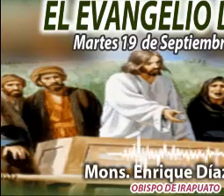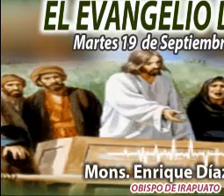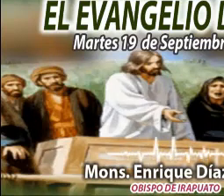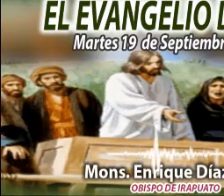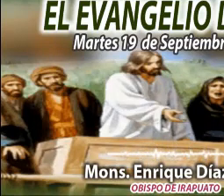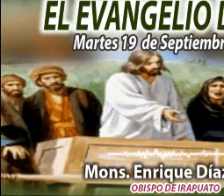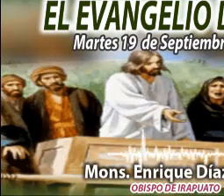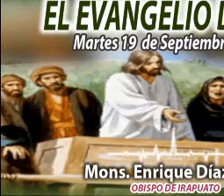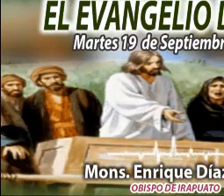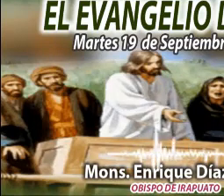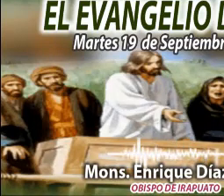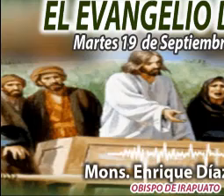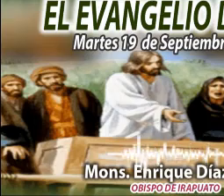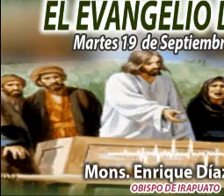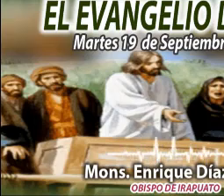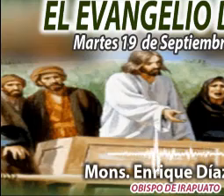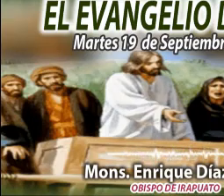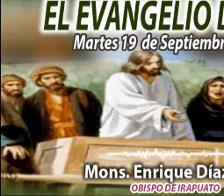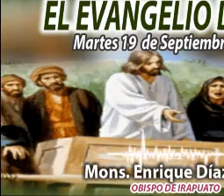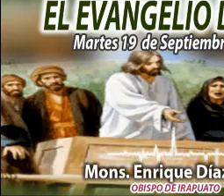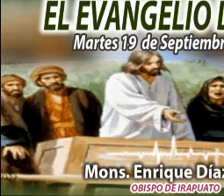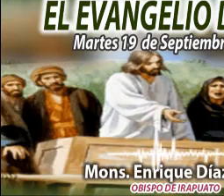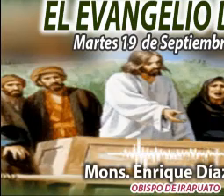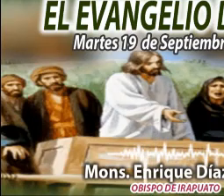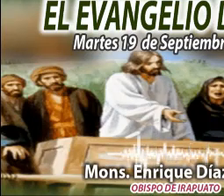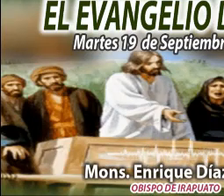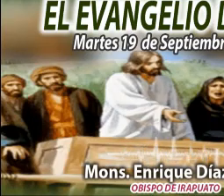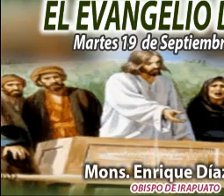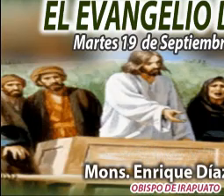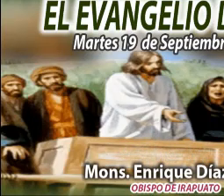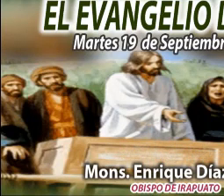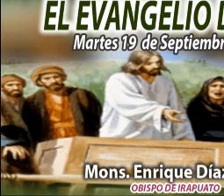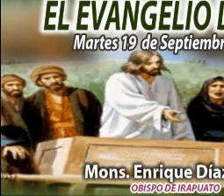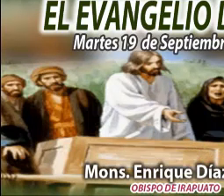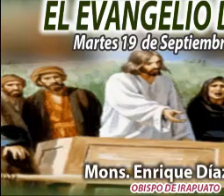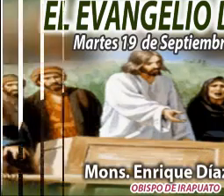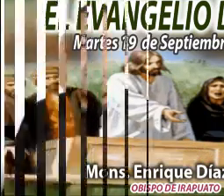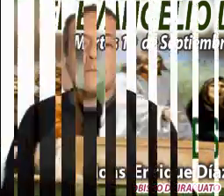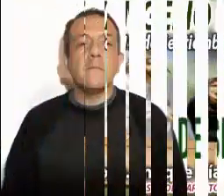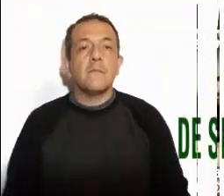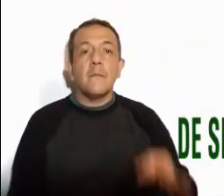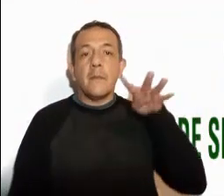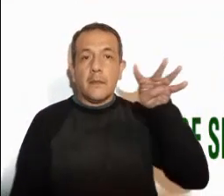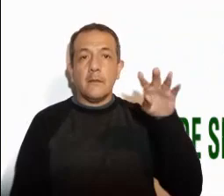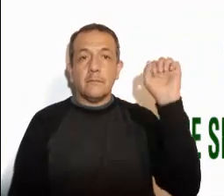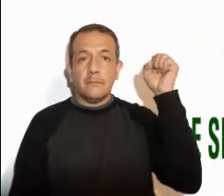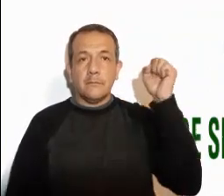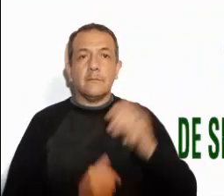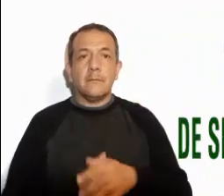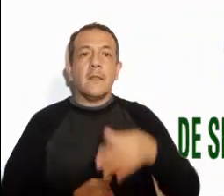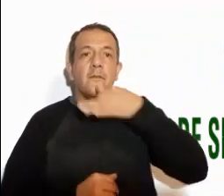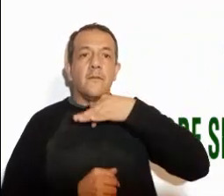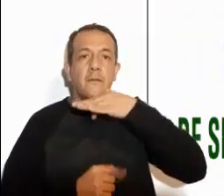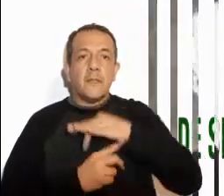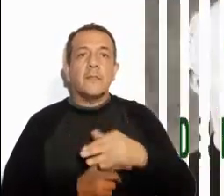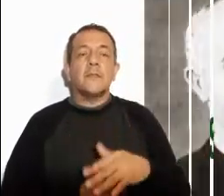Alimentame, sálame, acompáñame. 19 de